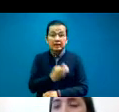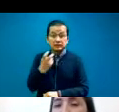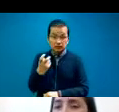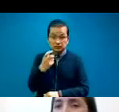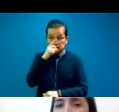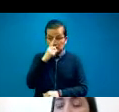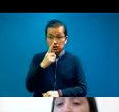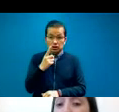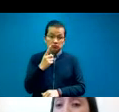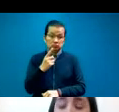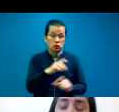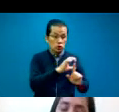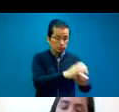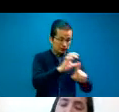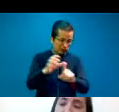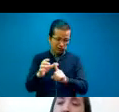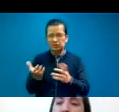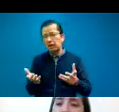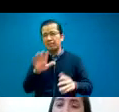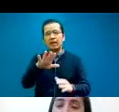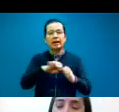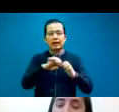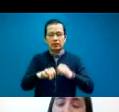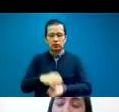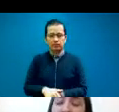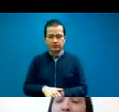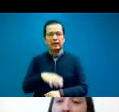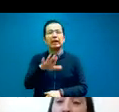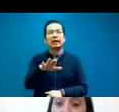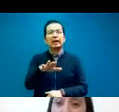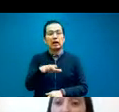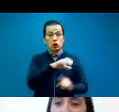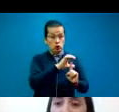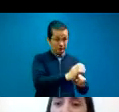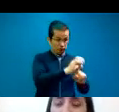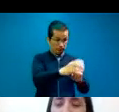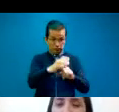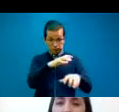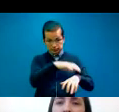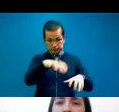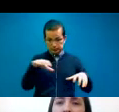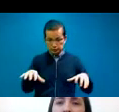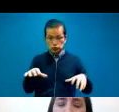por ejemplo, lo que hemos hecho en esta construcción de las bases